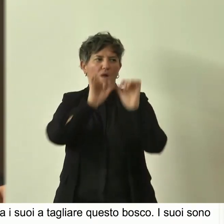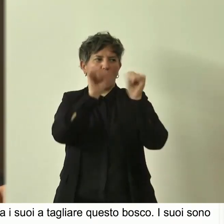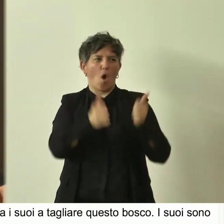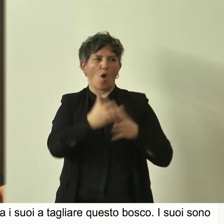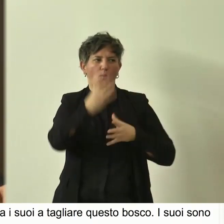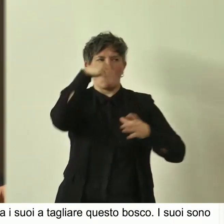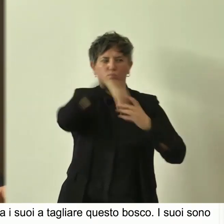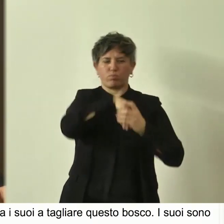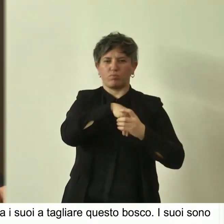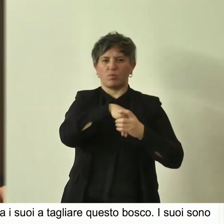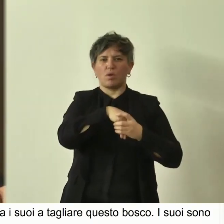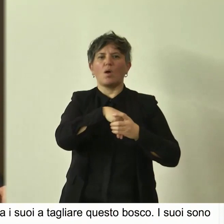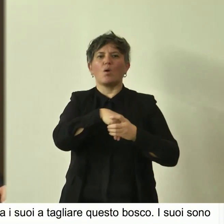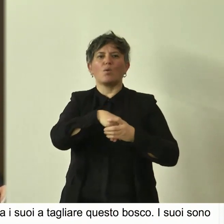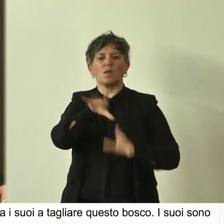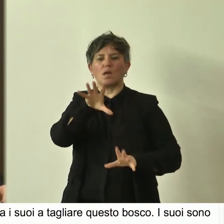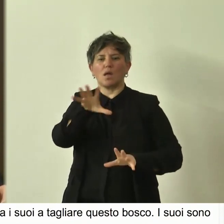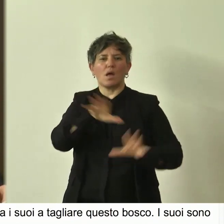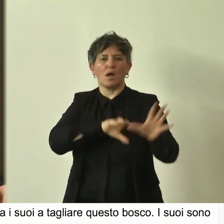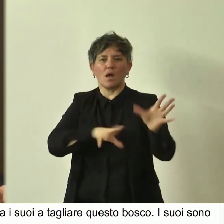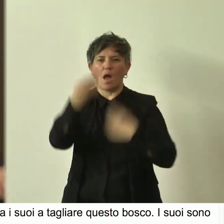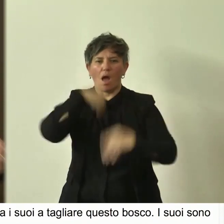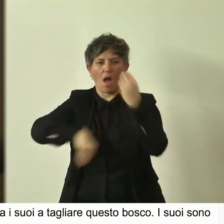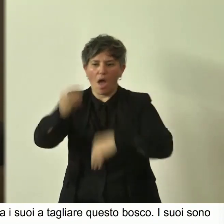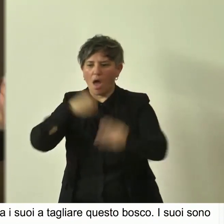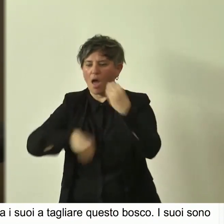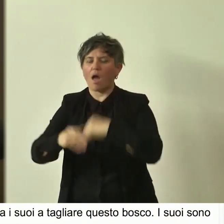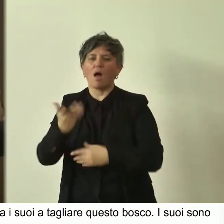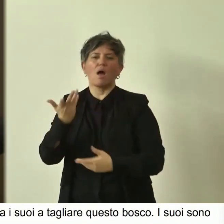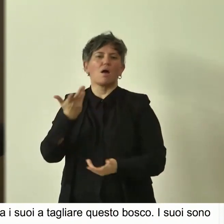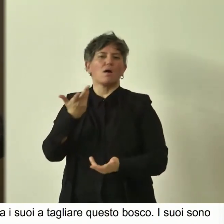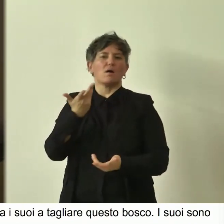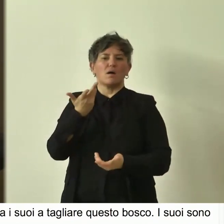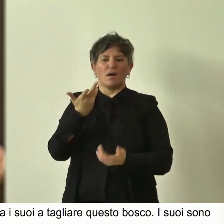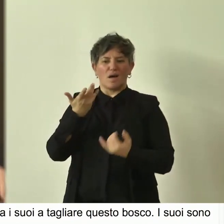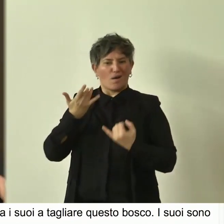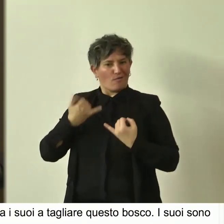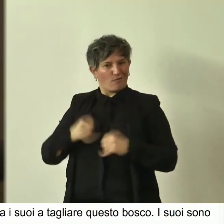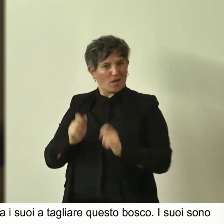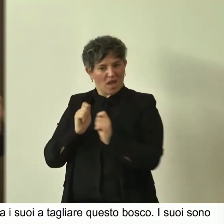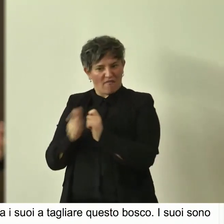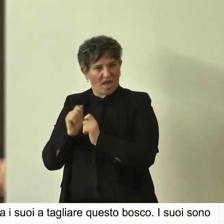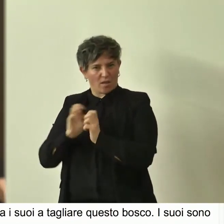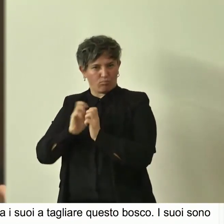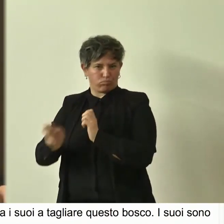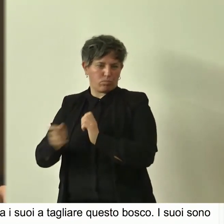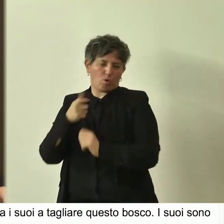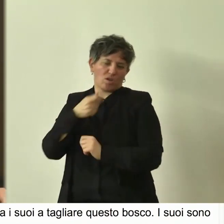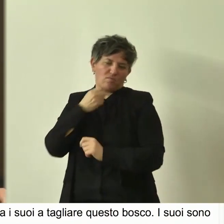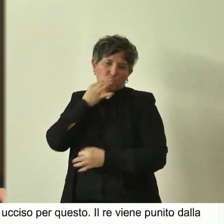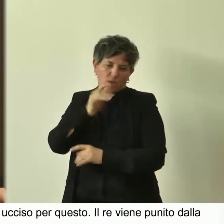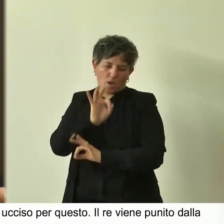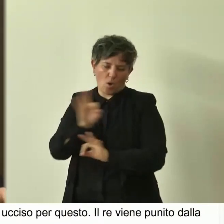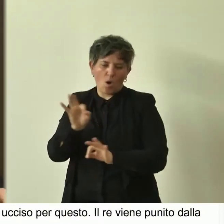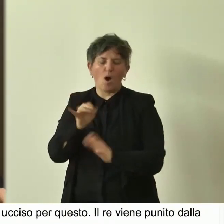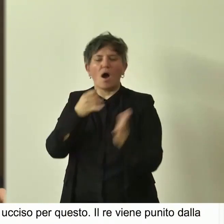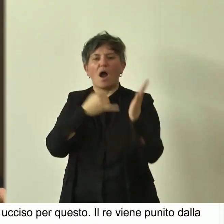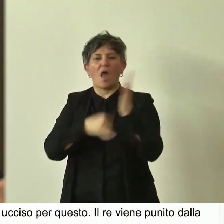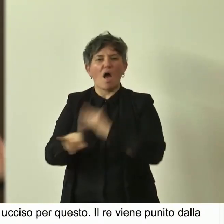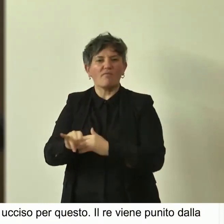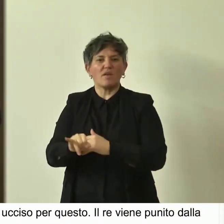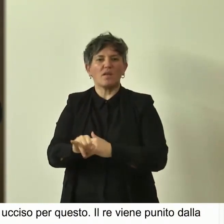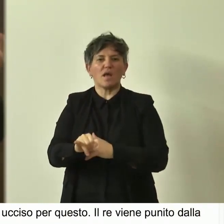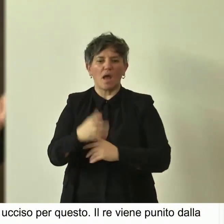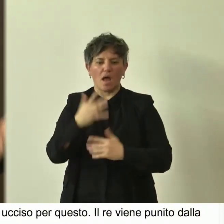divorando tutto quello che trova, vendendola più volte alla figlia per una ragione che adesso non vi spiego e poi alla fine divora se